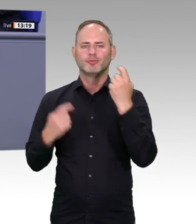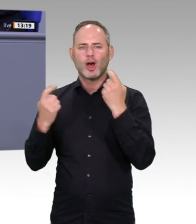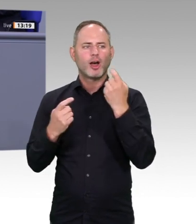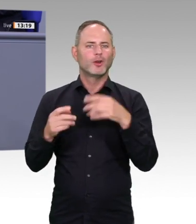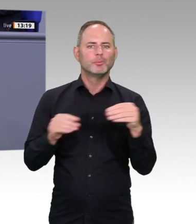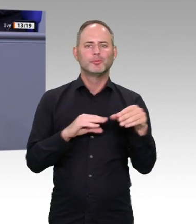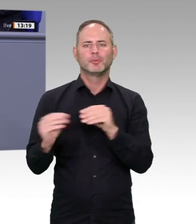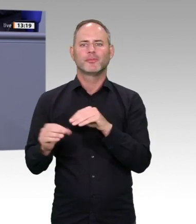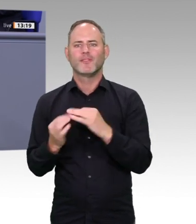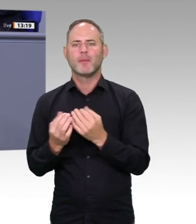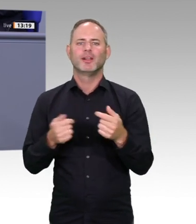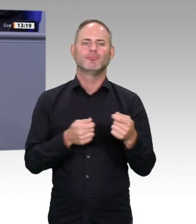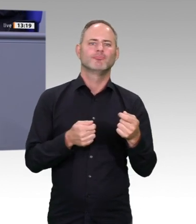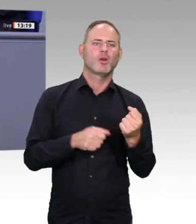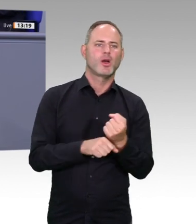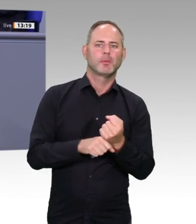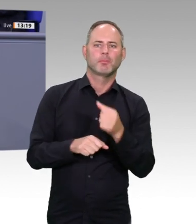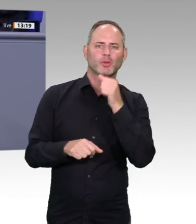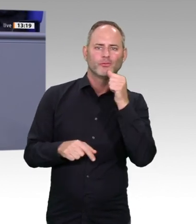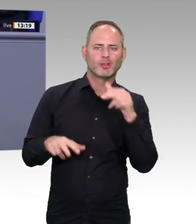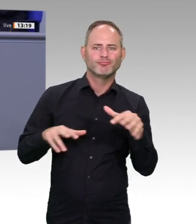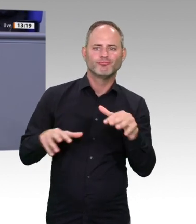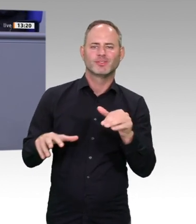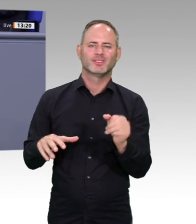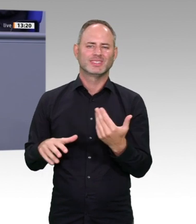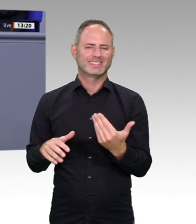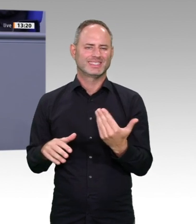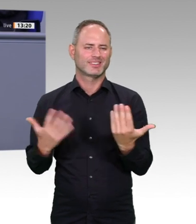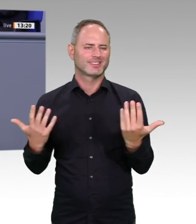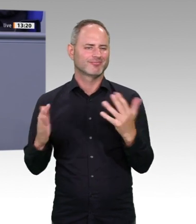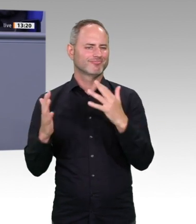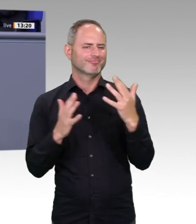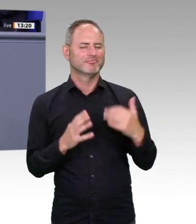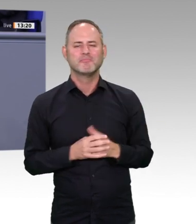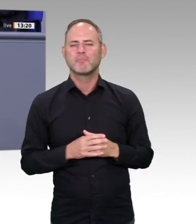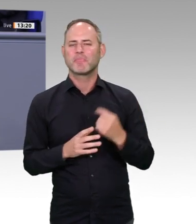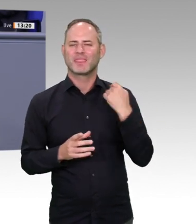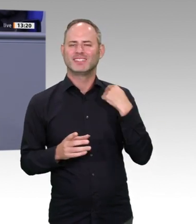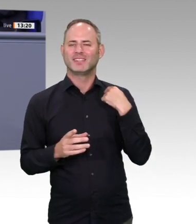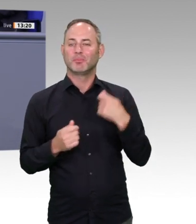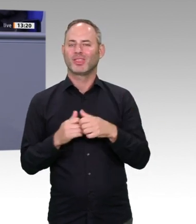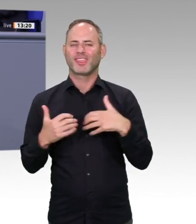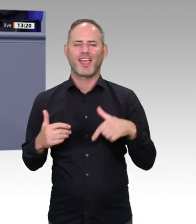Masse. Wir haben mit dem Gute-Kita-Gesetz von 2019 bis 2022 über 5 Milliarden Euro